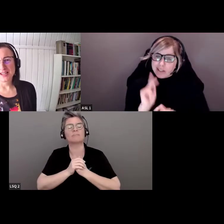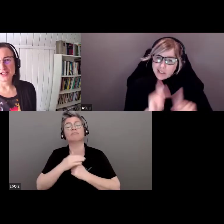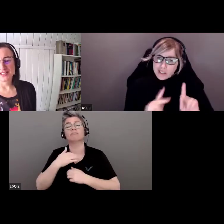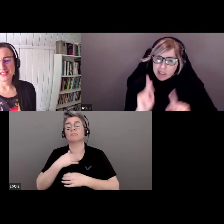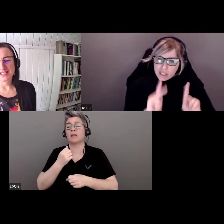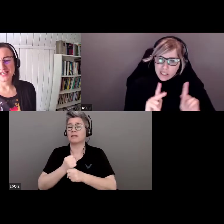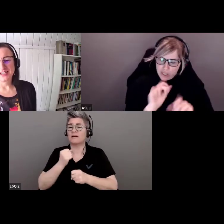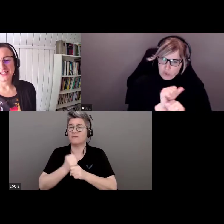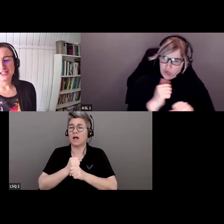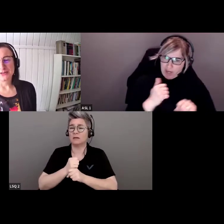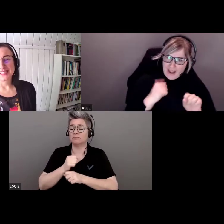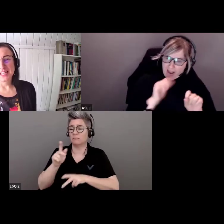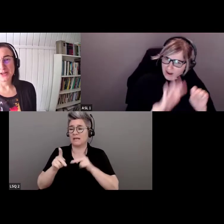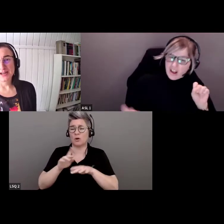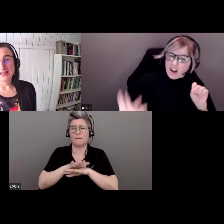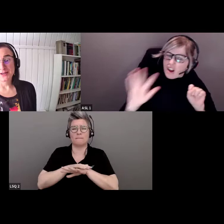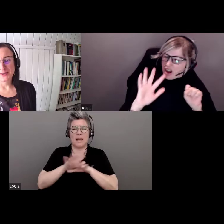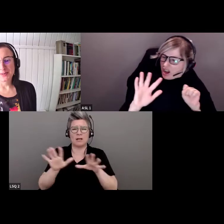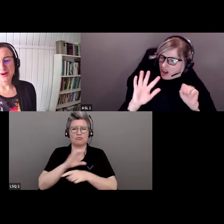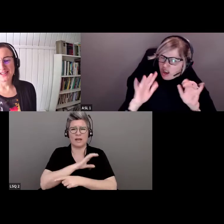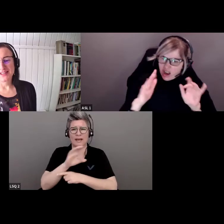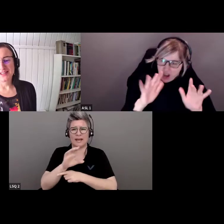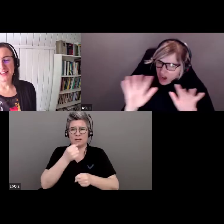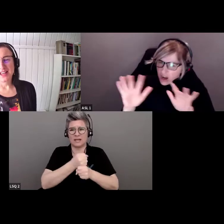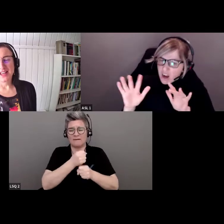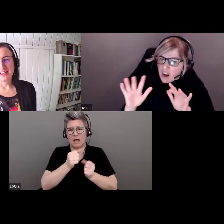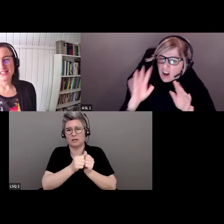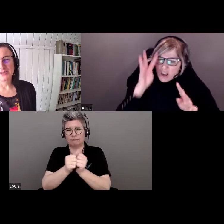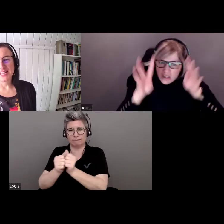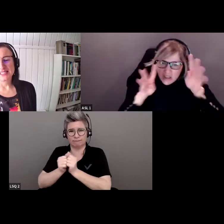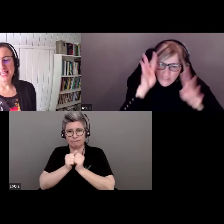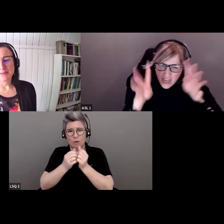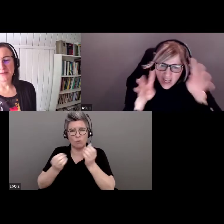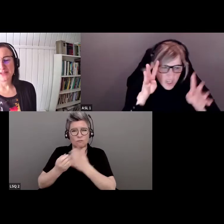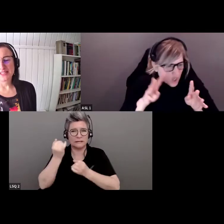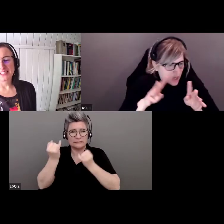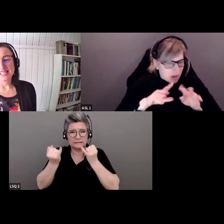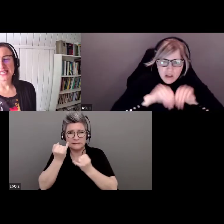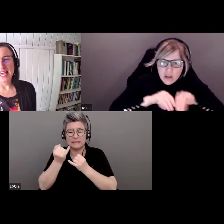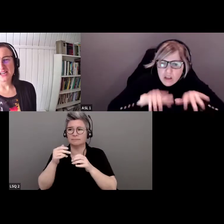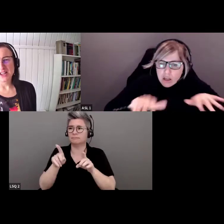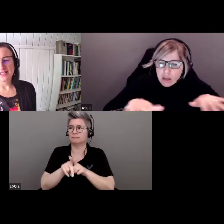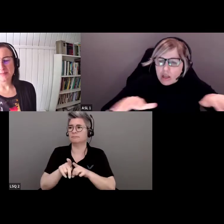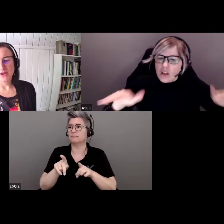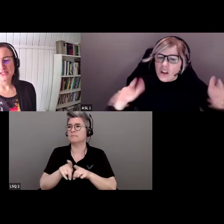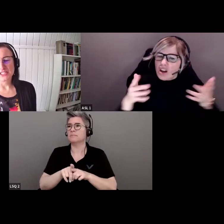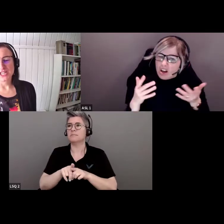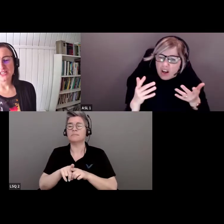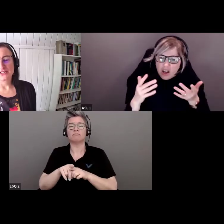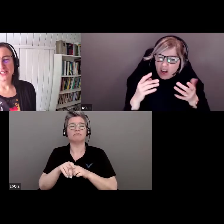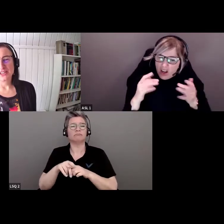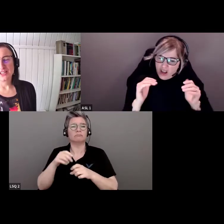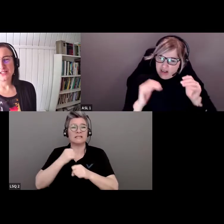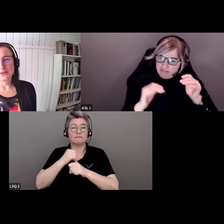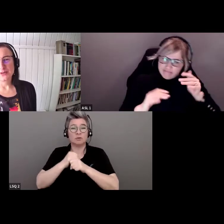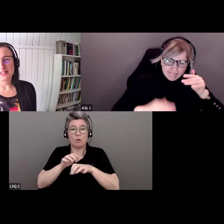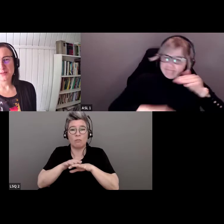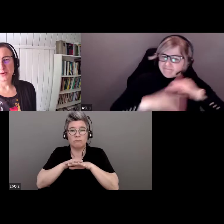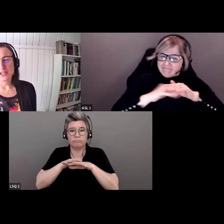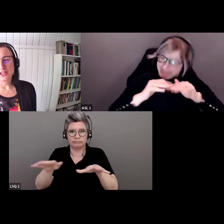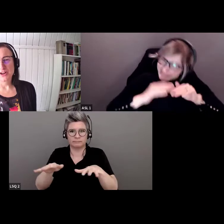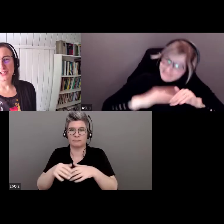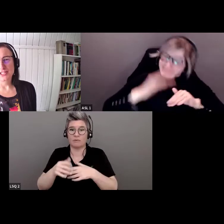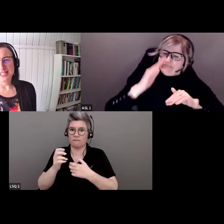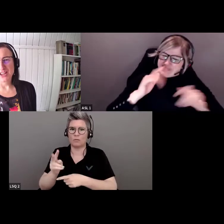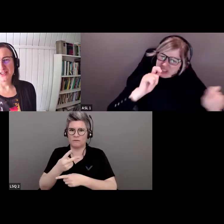travaillons avec des gens partout au Canada pour identifier des innovations et accélérer leur diffusion. Nous